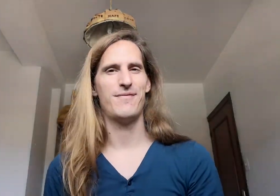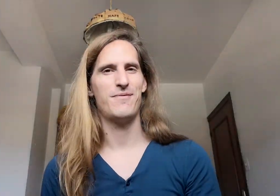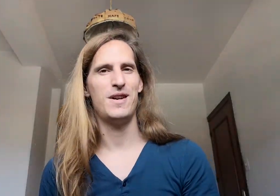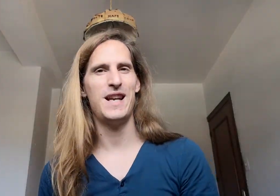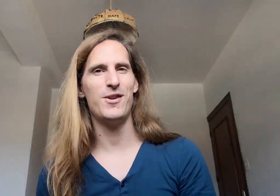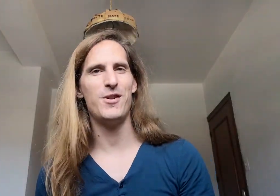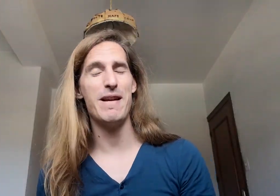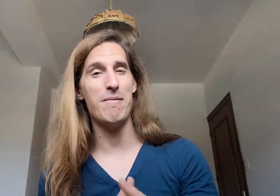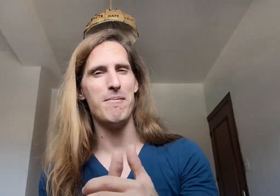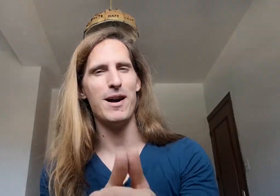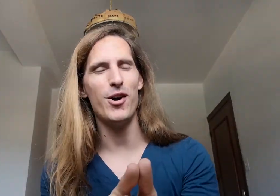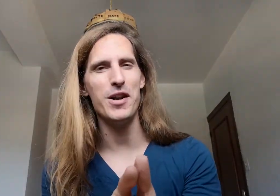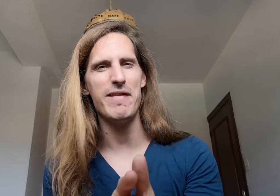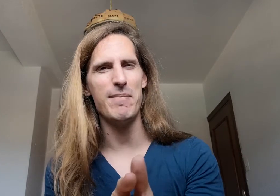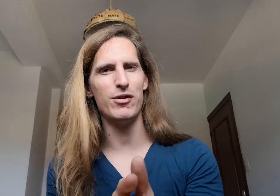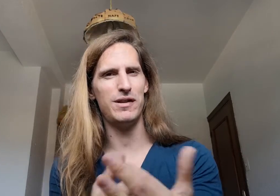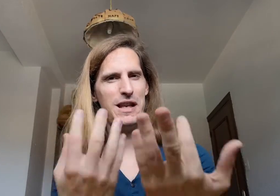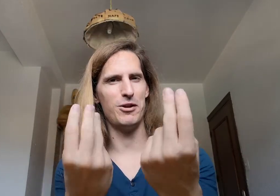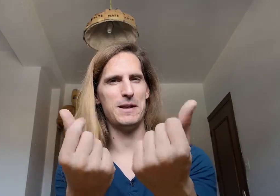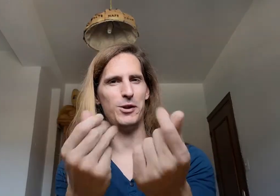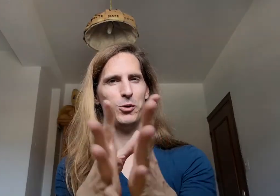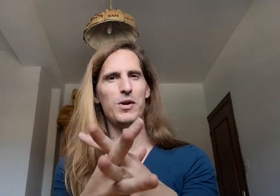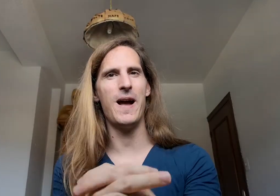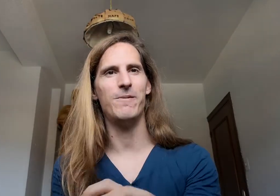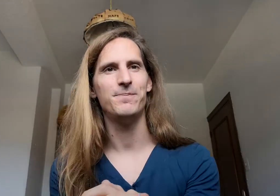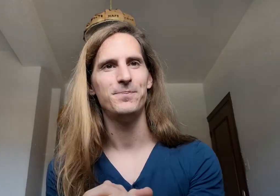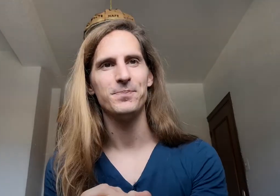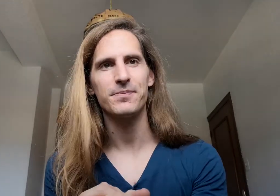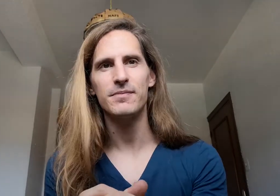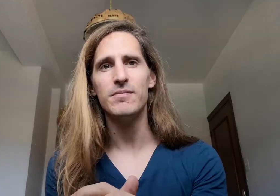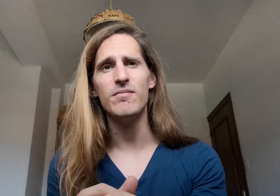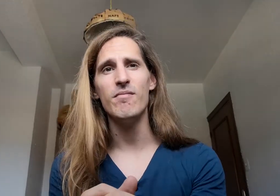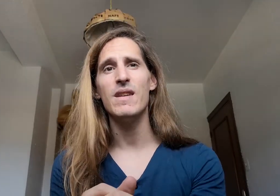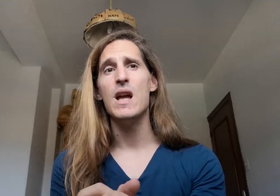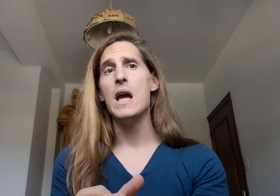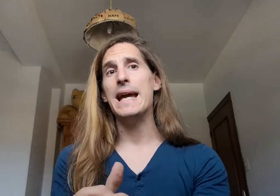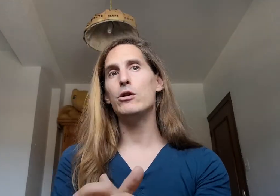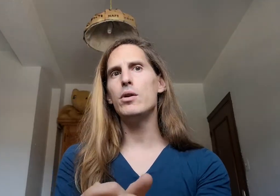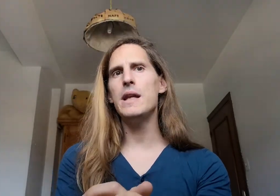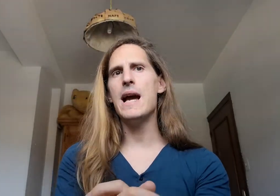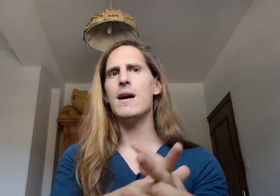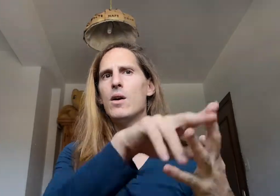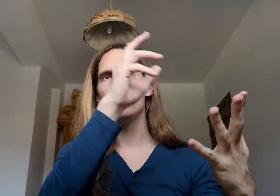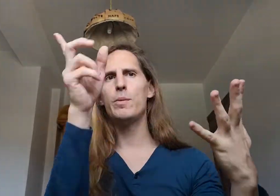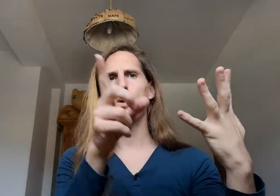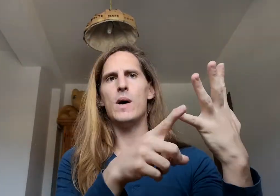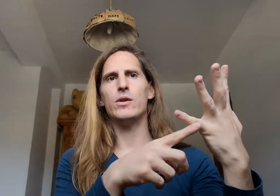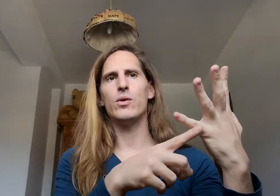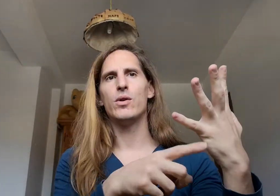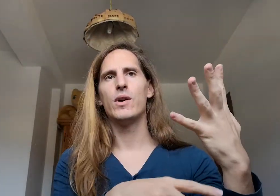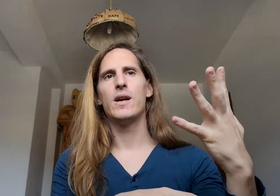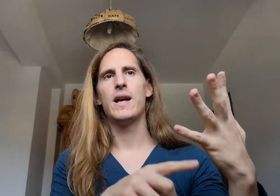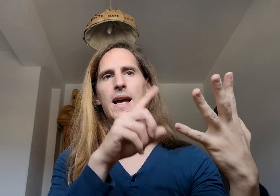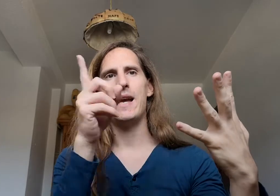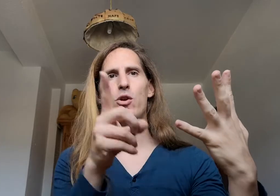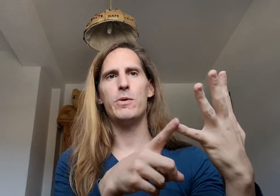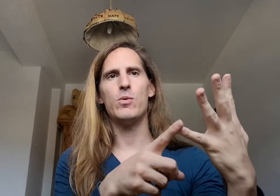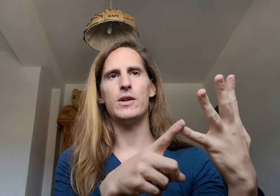Bueno, ya vamos mejor Ya vamos teniendo más soltura El otro día Número 4 Número 4